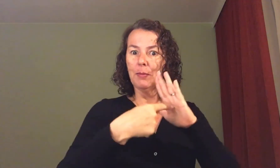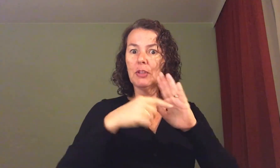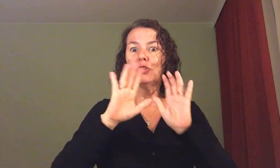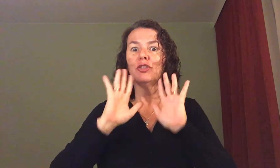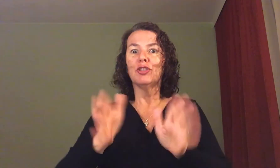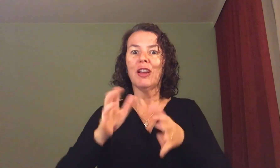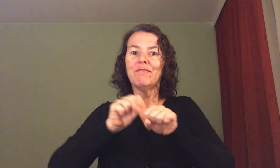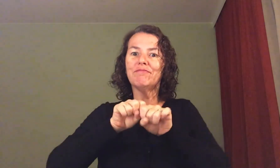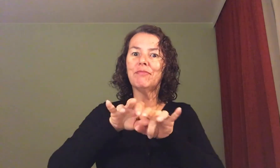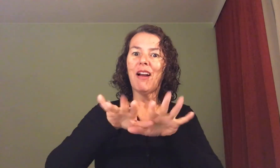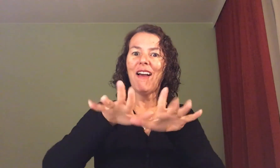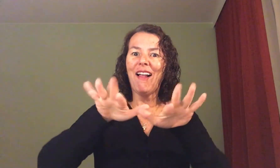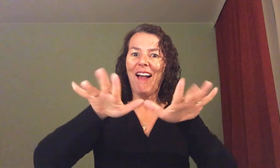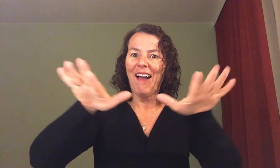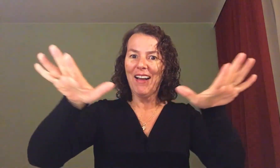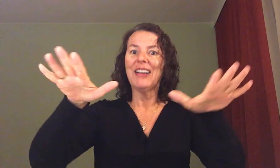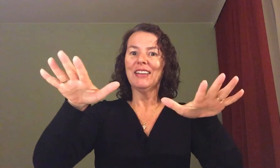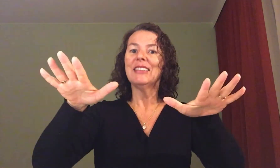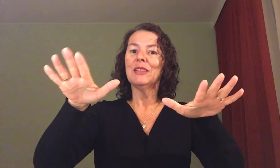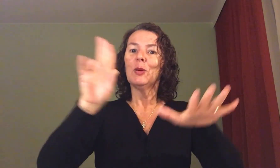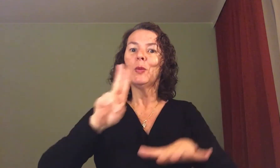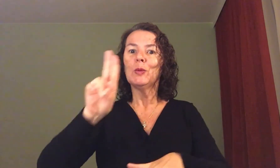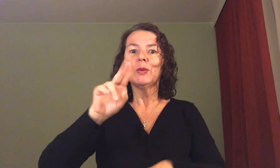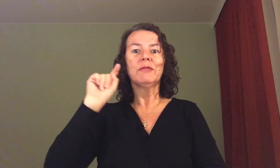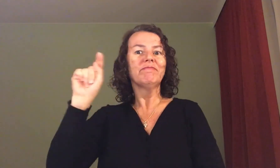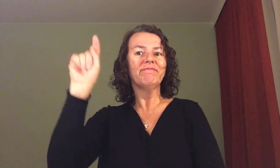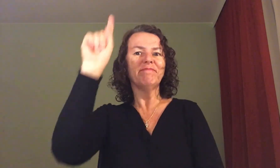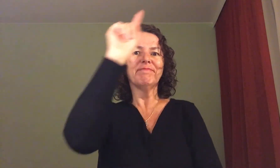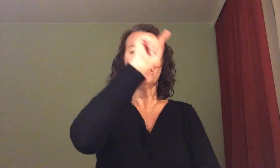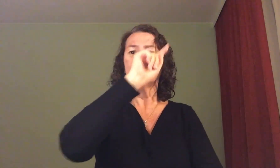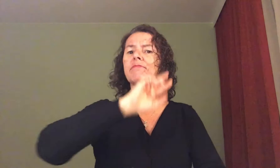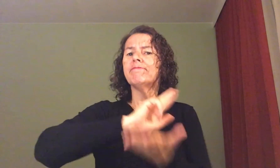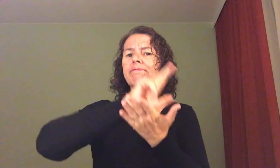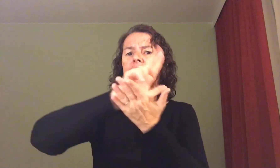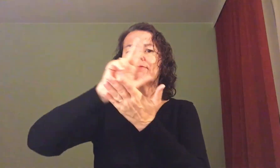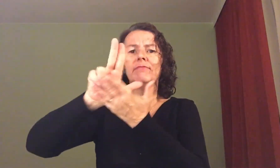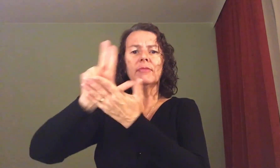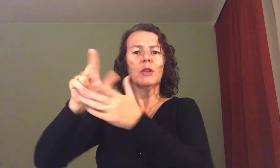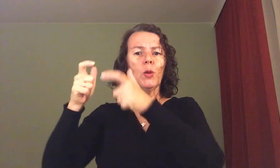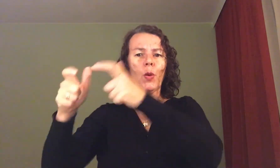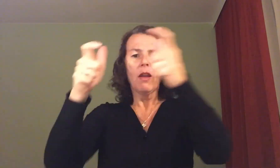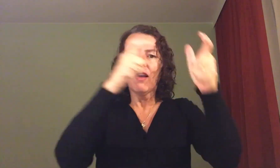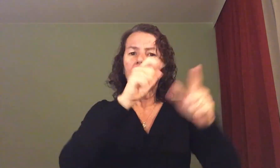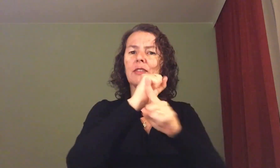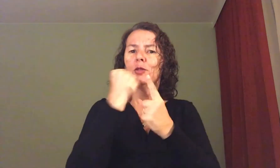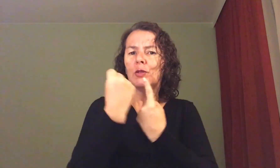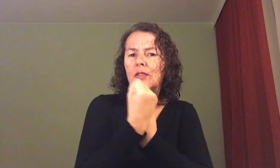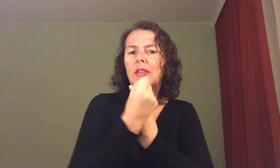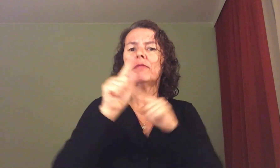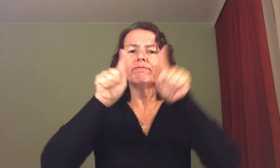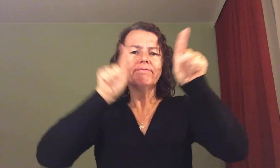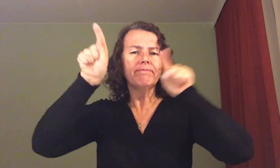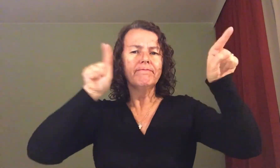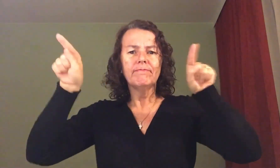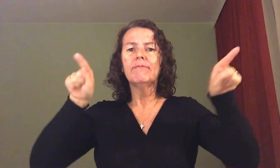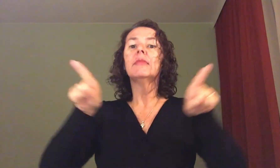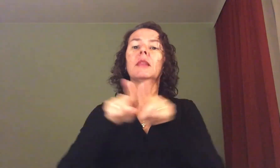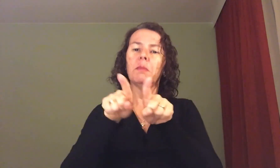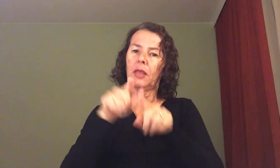que a Libras encontra-se em constante uso nas mais variadas esferas sociais, sendo,